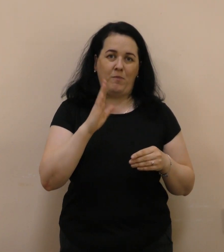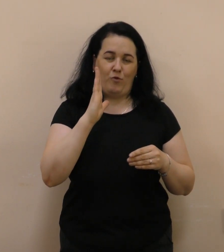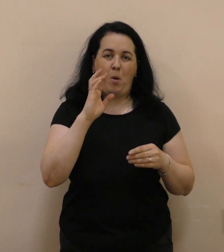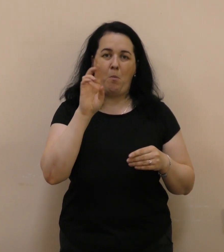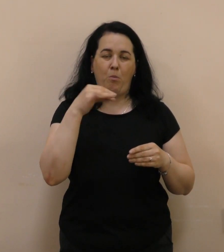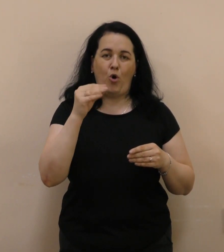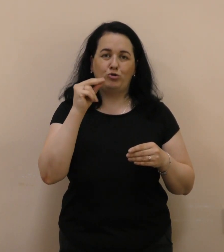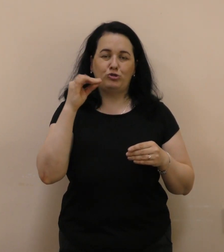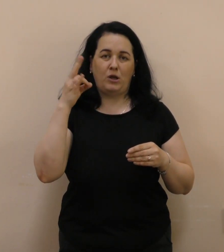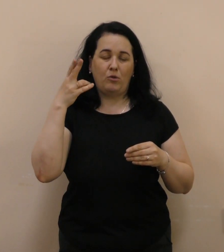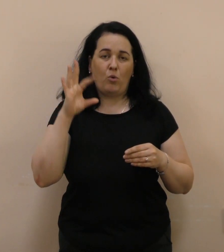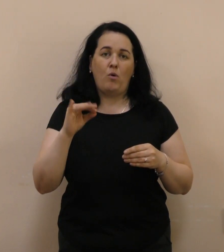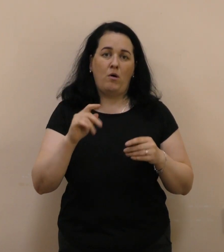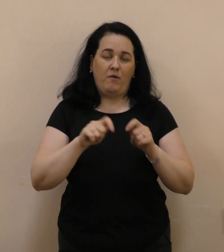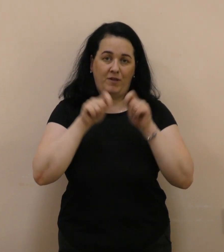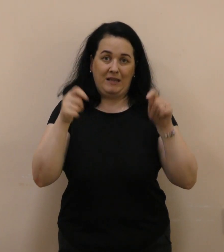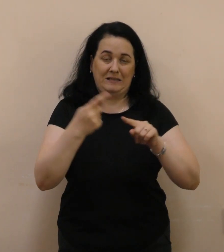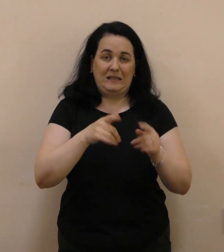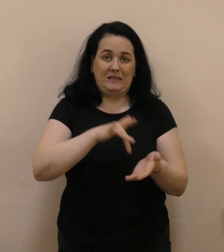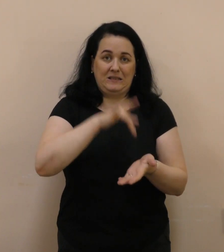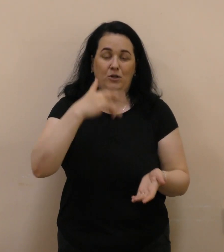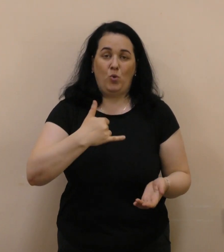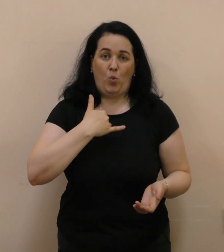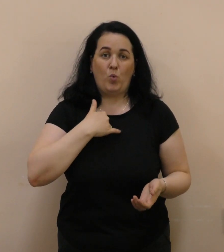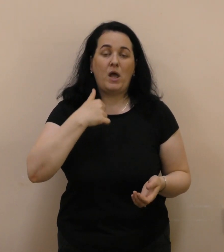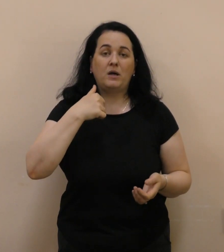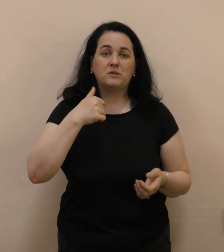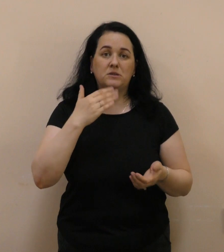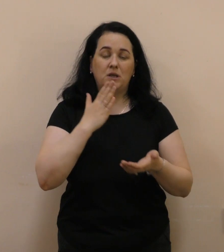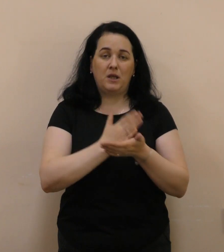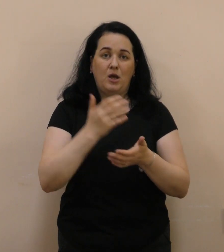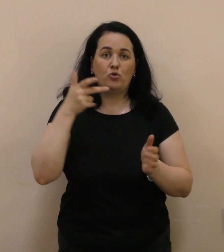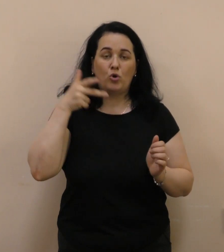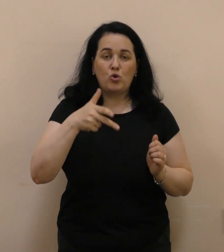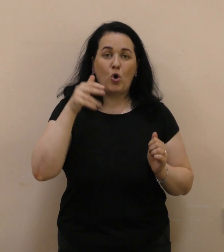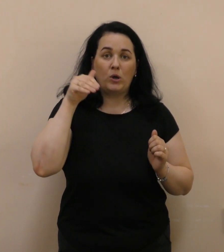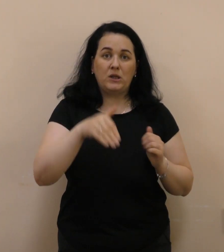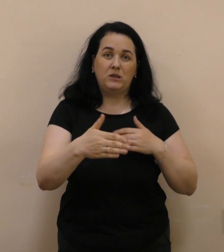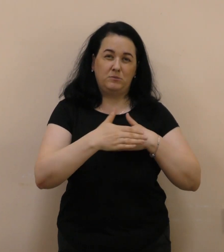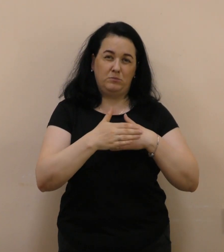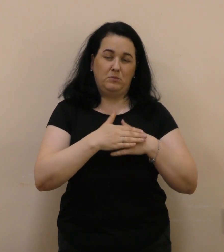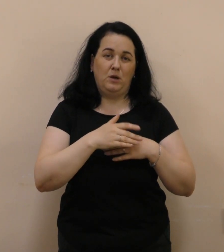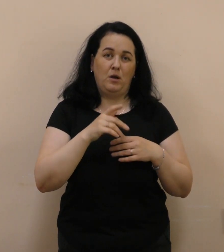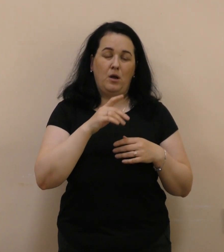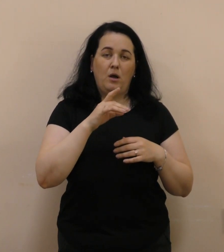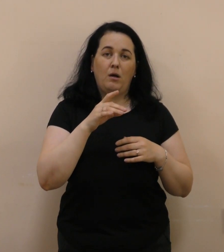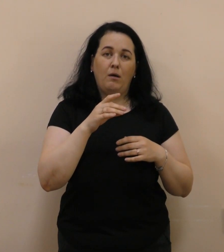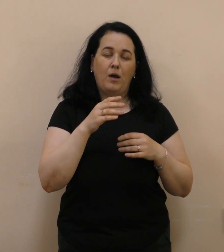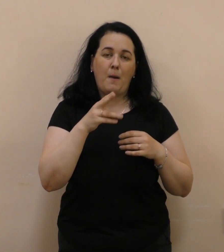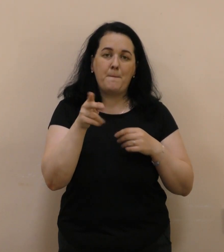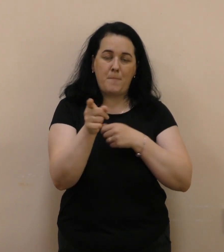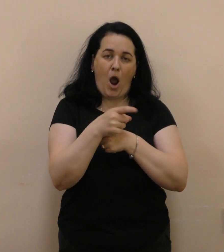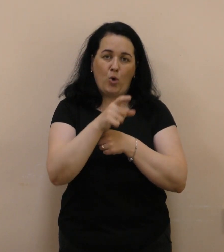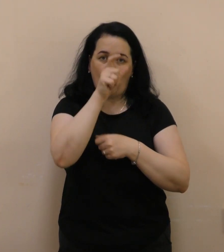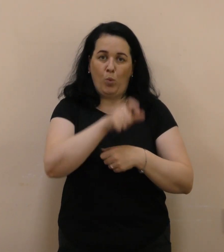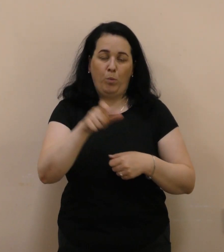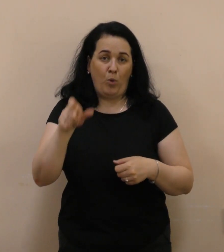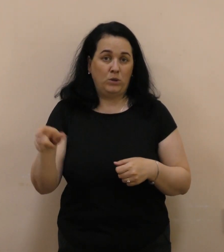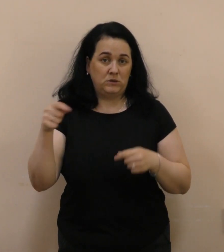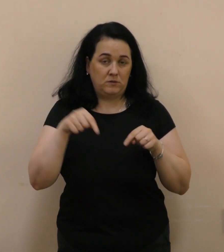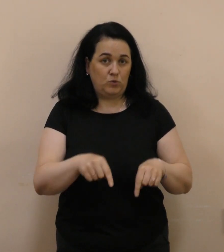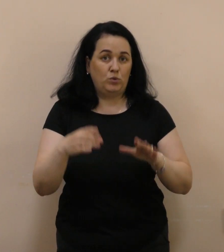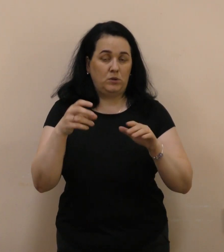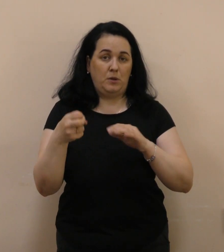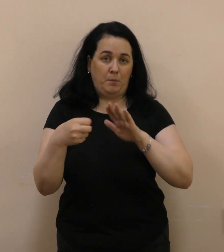для підтримки маріупольців. В нас до трьох тисяч є сьогодні маріупольців в місті Франківську, в області 10 тисяч маріупольців.